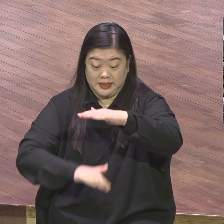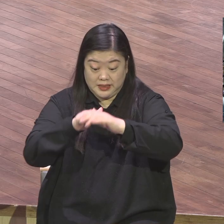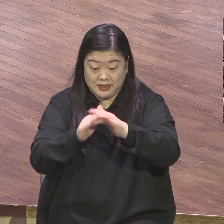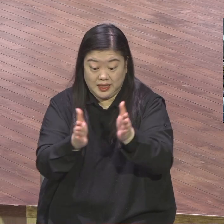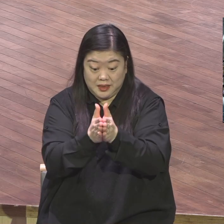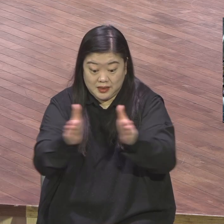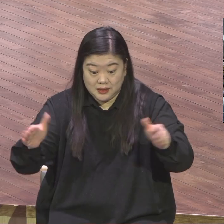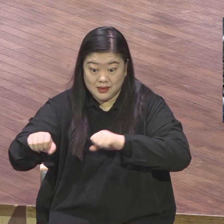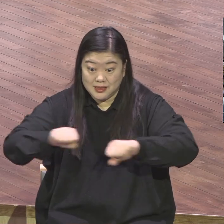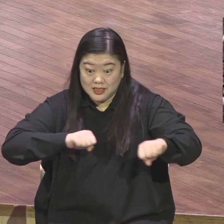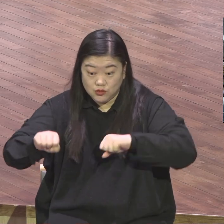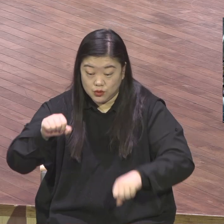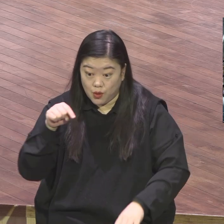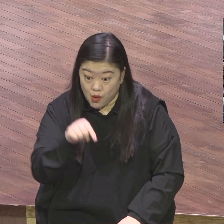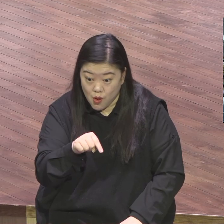내 것이다.